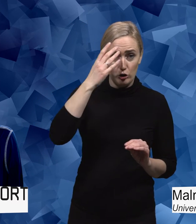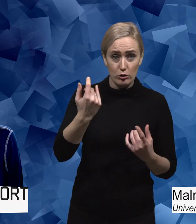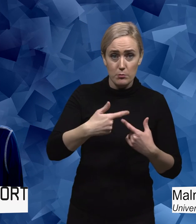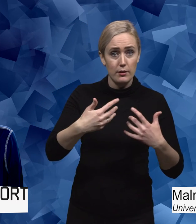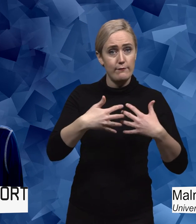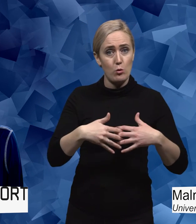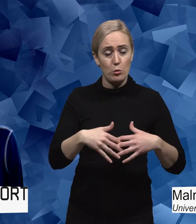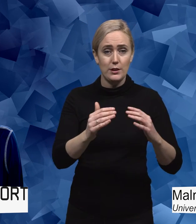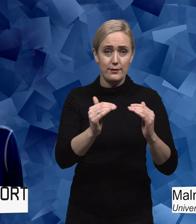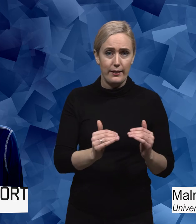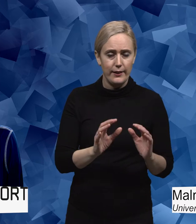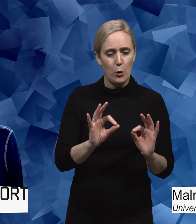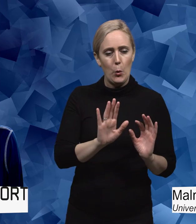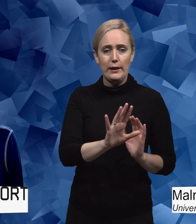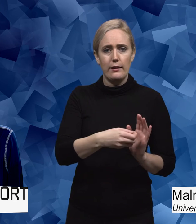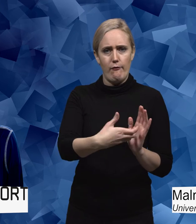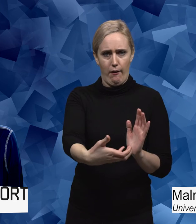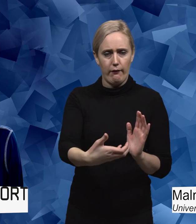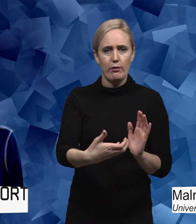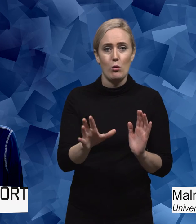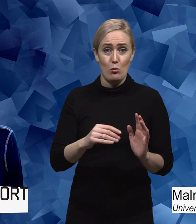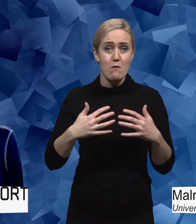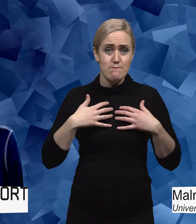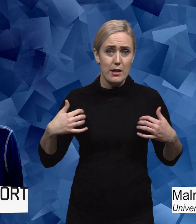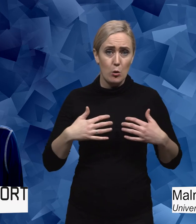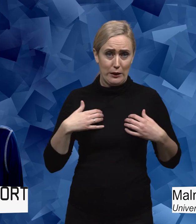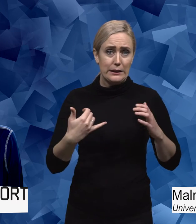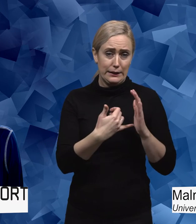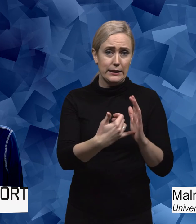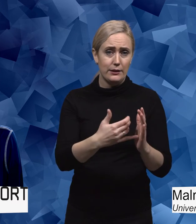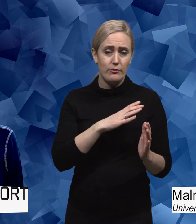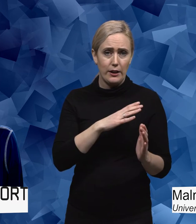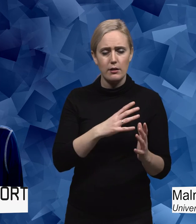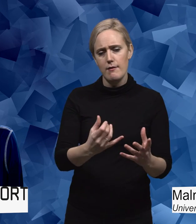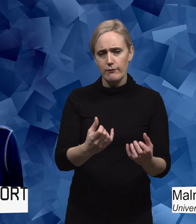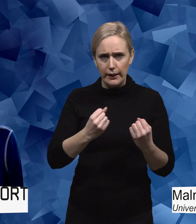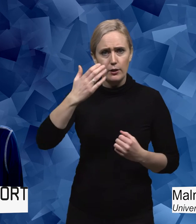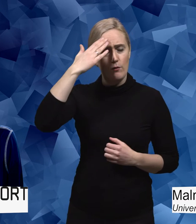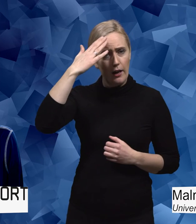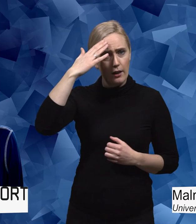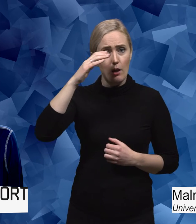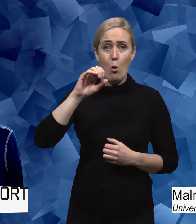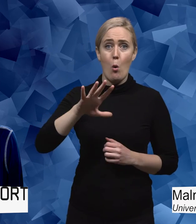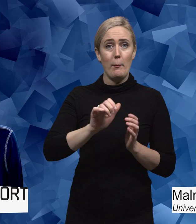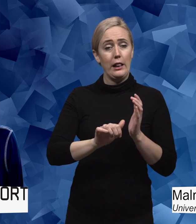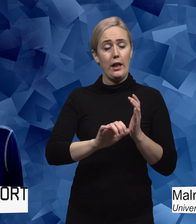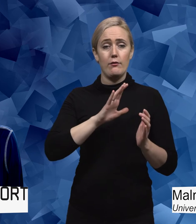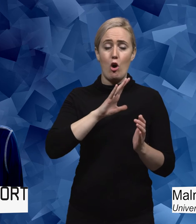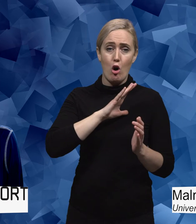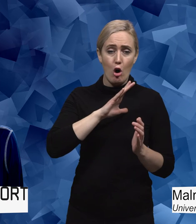och deras effekter. Och där kommer ju biologin in då. Det är viktigt att veta om en elev har kronisk smärta eller har